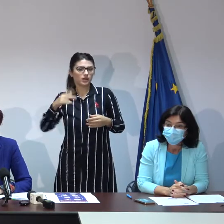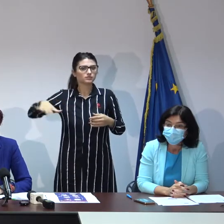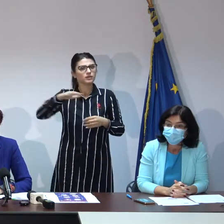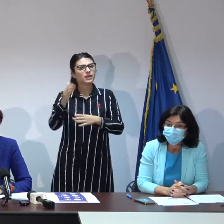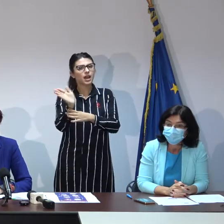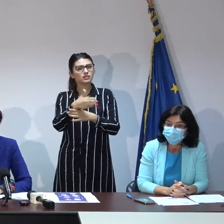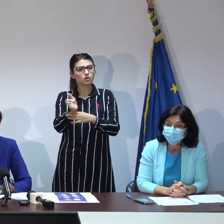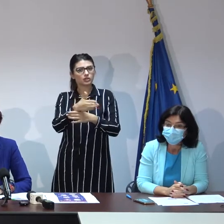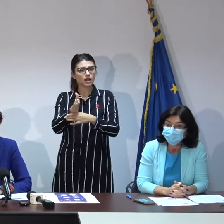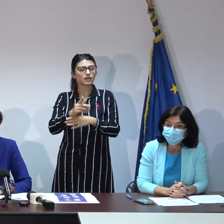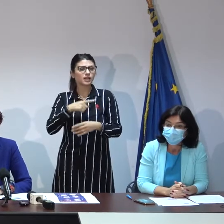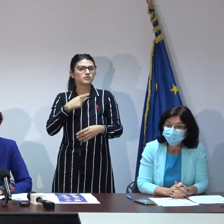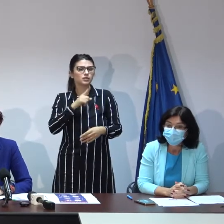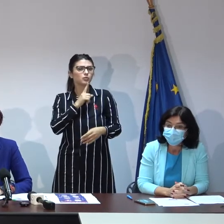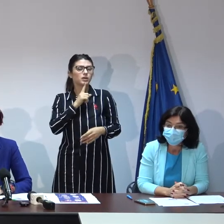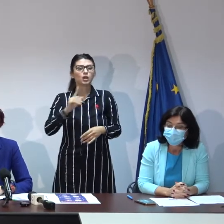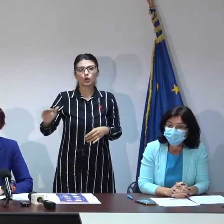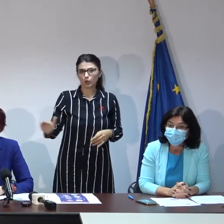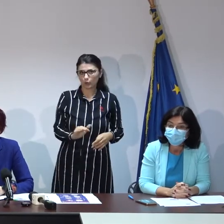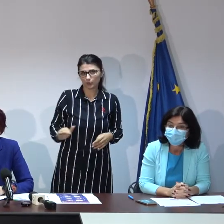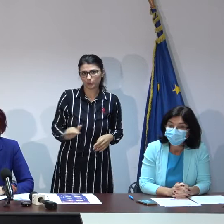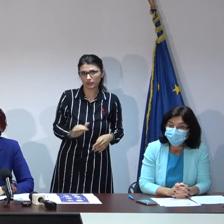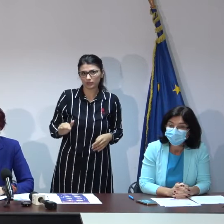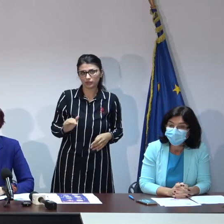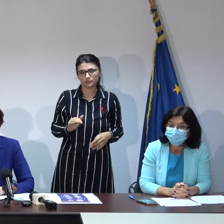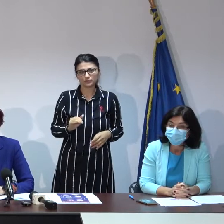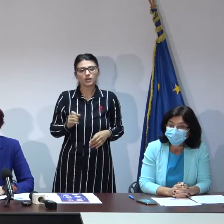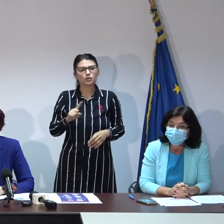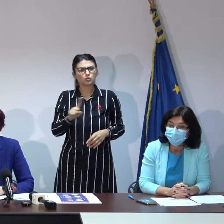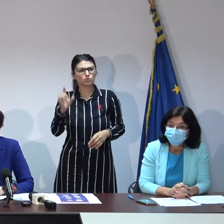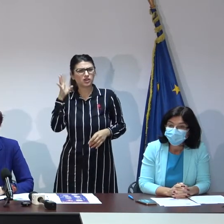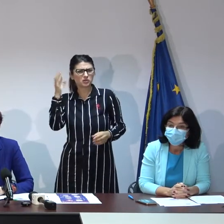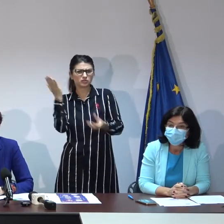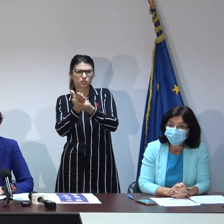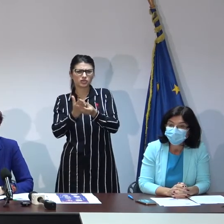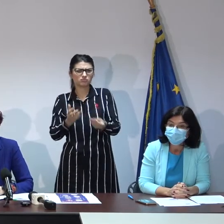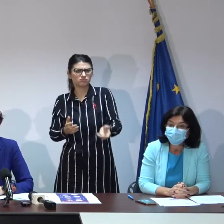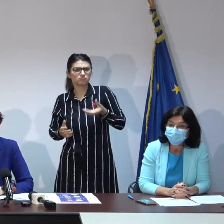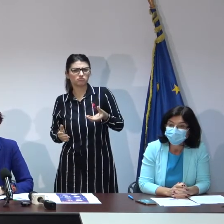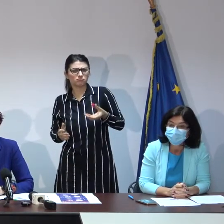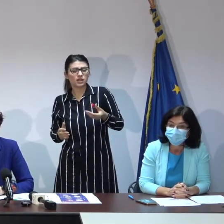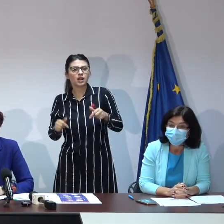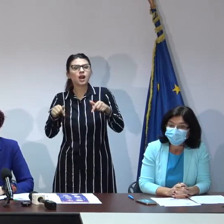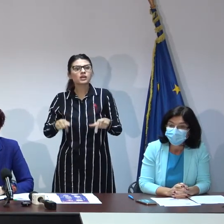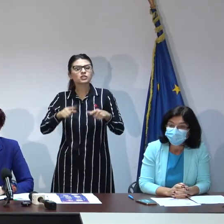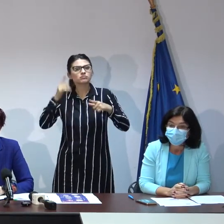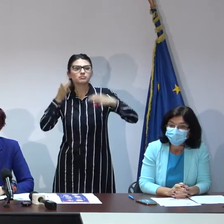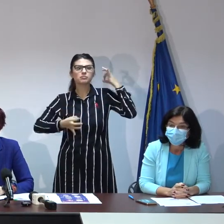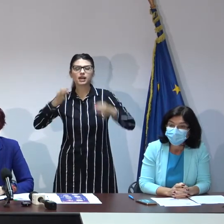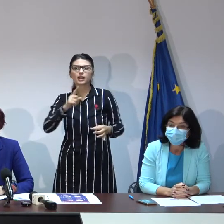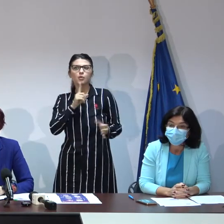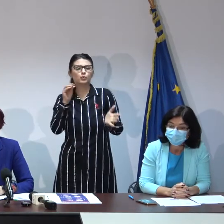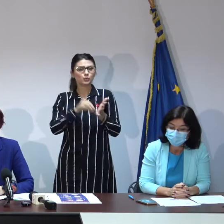intitulat în mod simbolic copii, nu dosare. Am numit acest plan în acest fel pentru